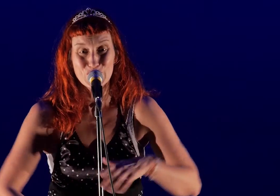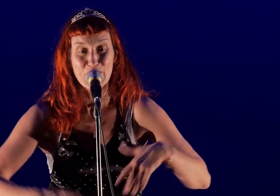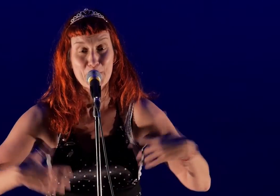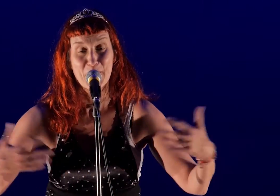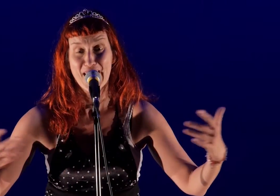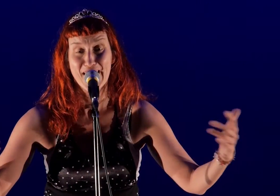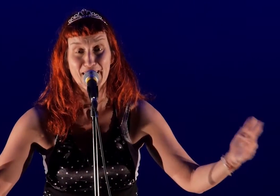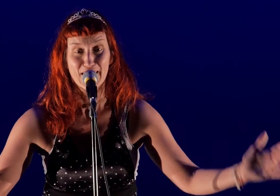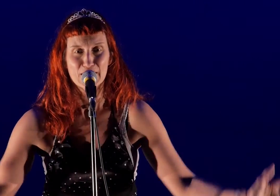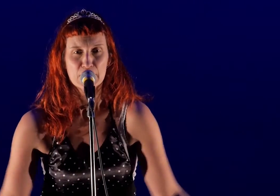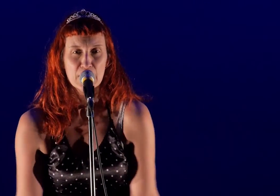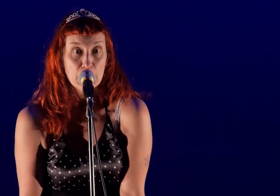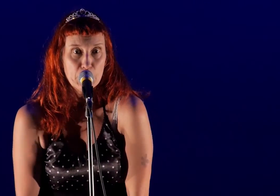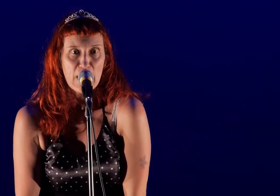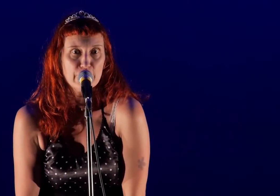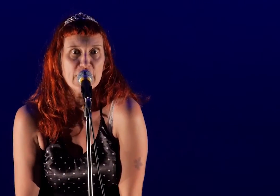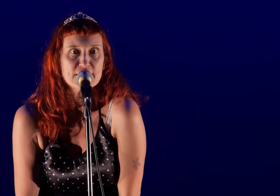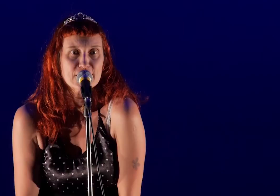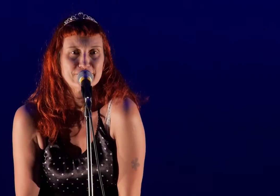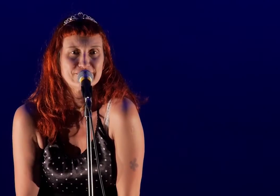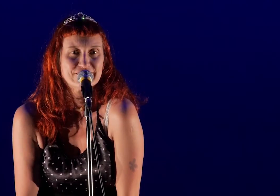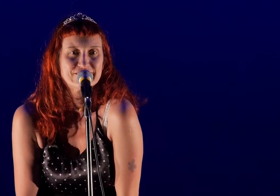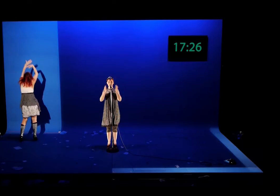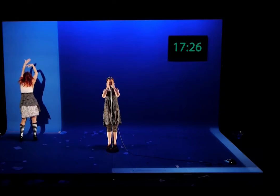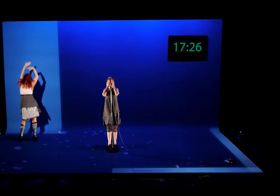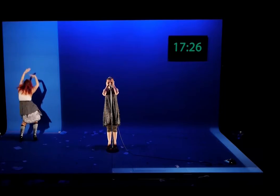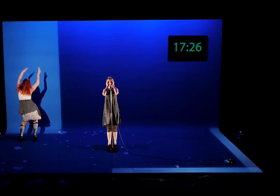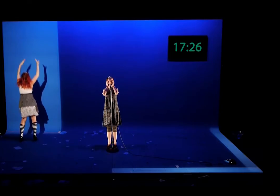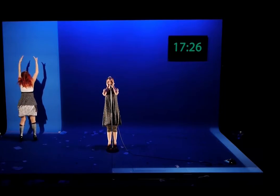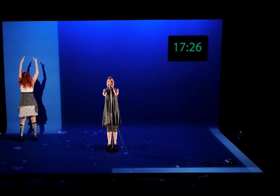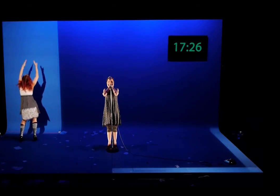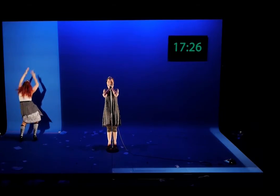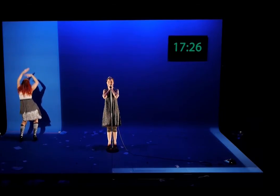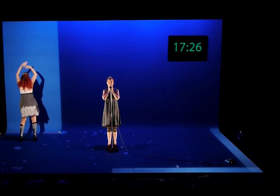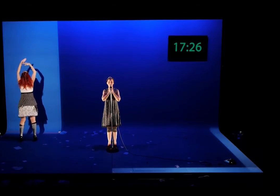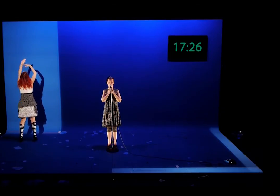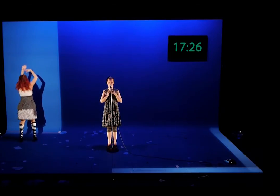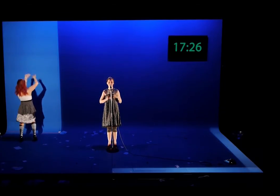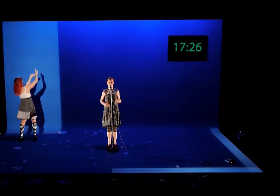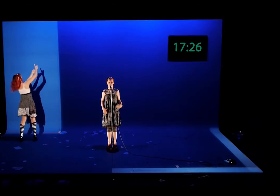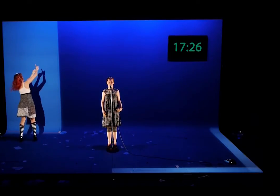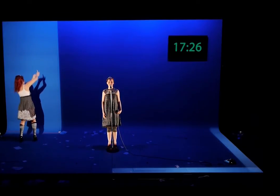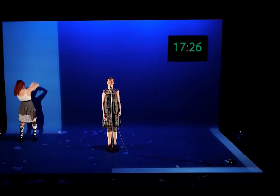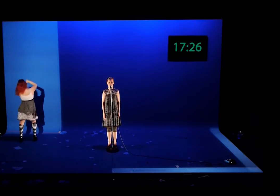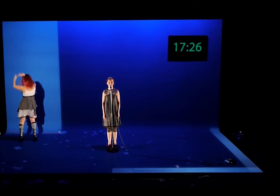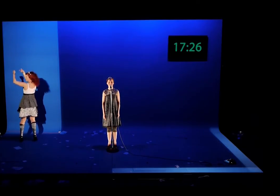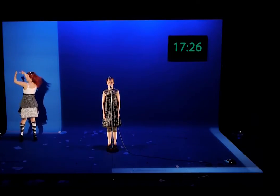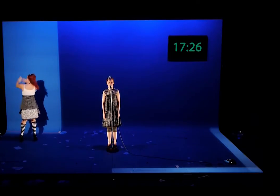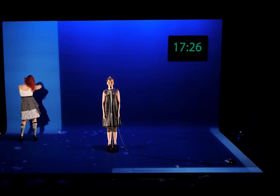heureux, enfin, dans l'amour. Et que, hop, on trébuche des fois, des fois on tombe,